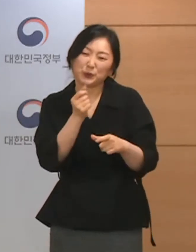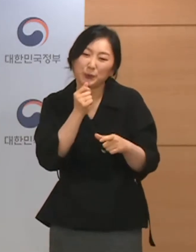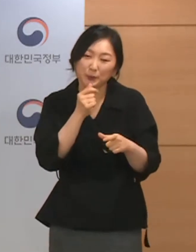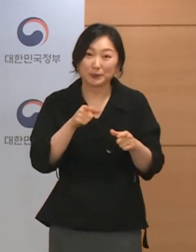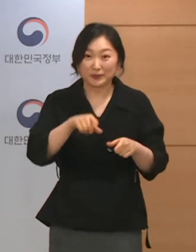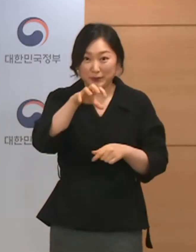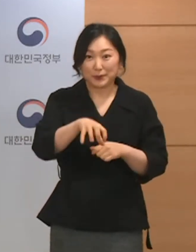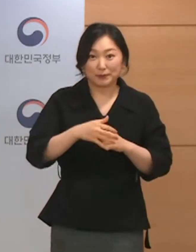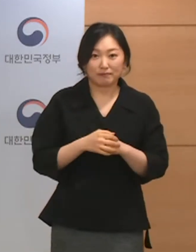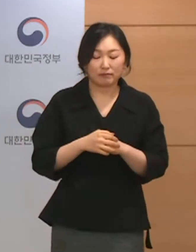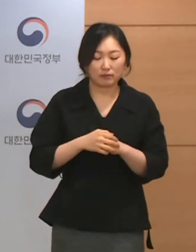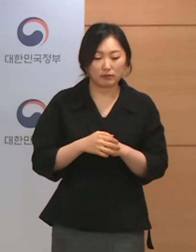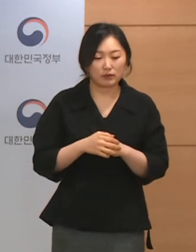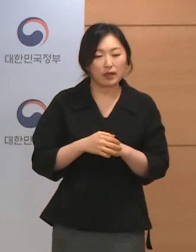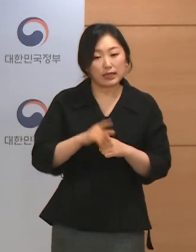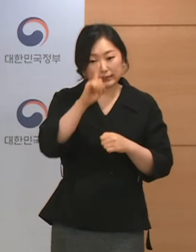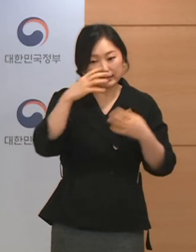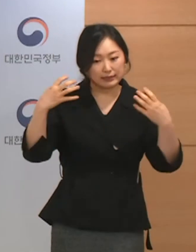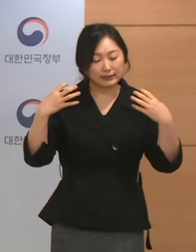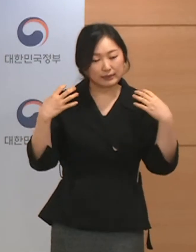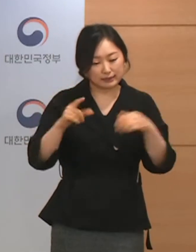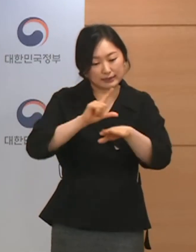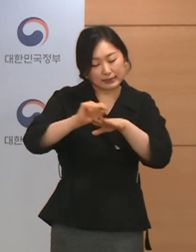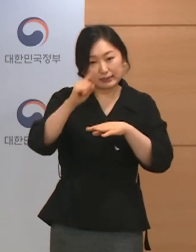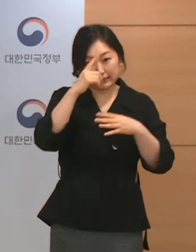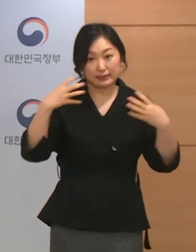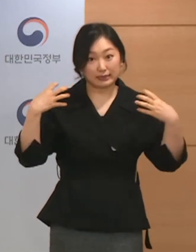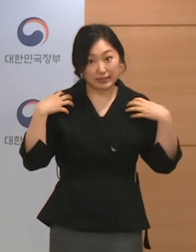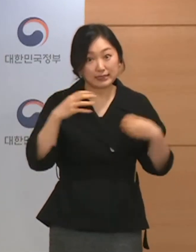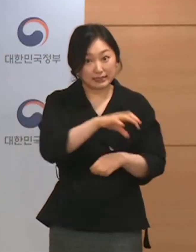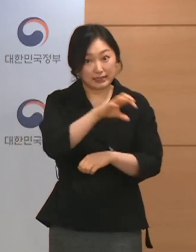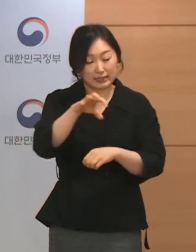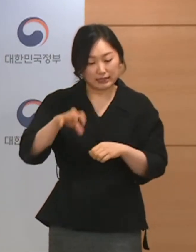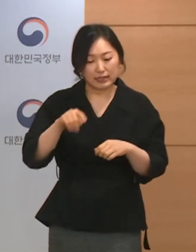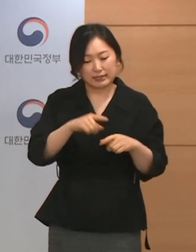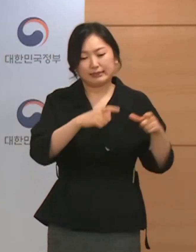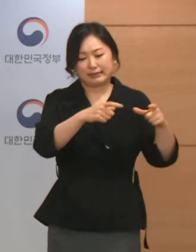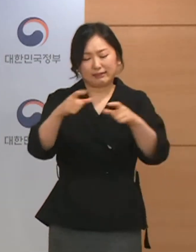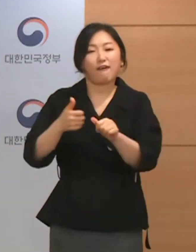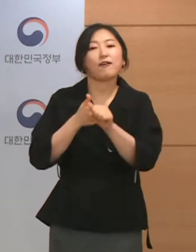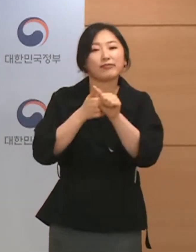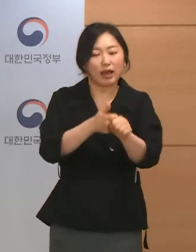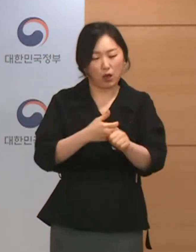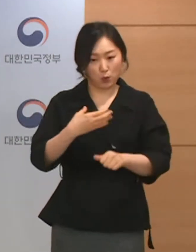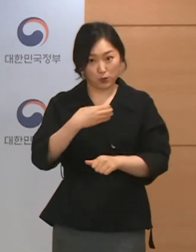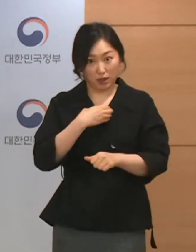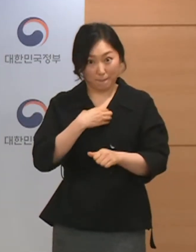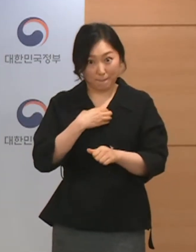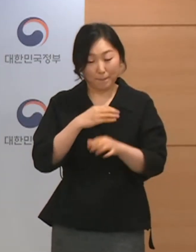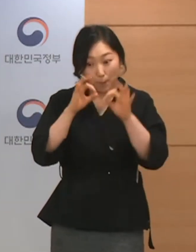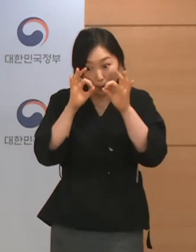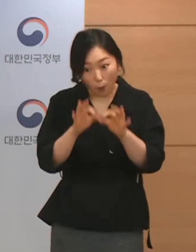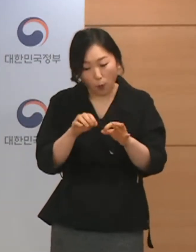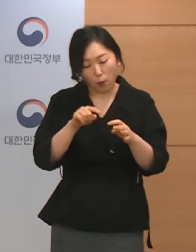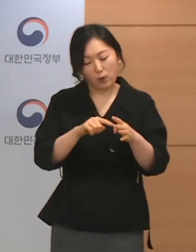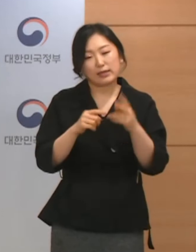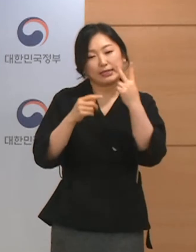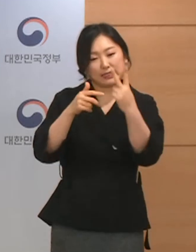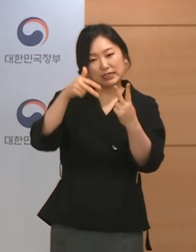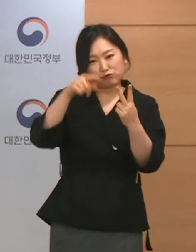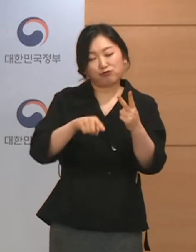이와 함께 각 지자체는 지역의 위험도를 고려한 방역수칙을 강화하여 2주간 적용할 예정입니다.